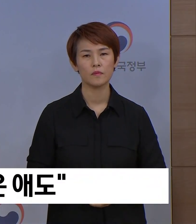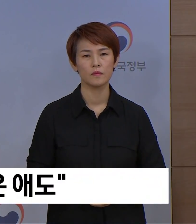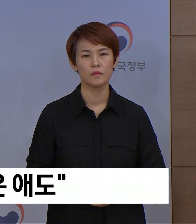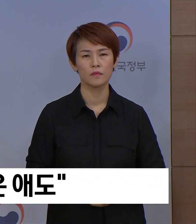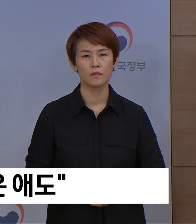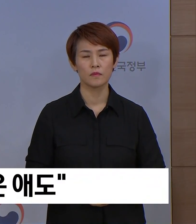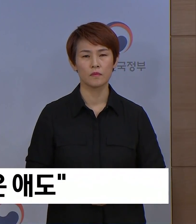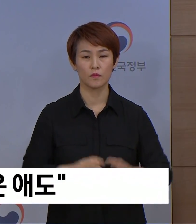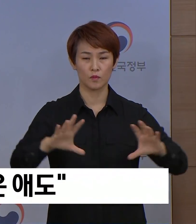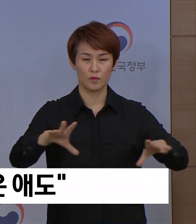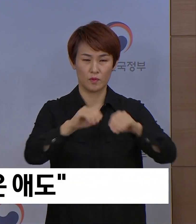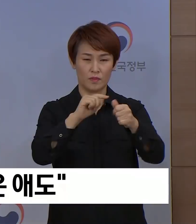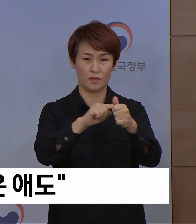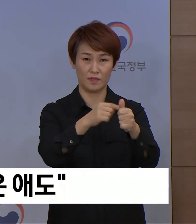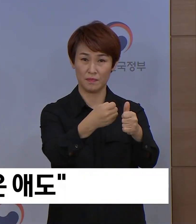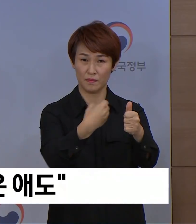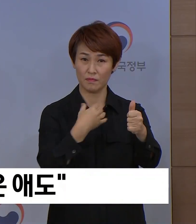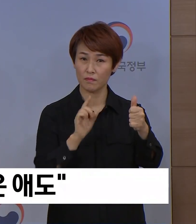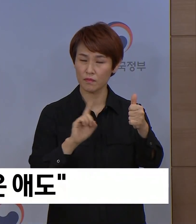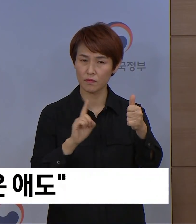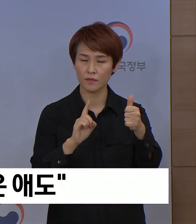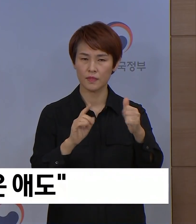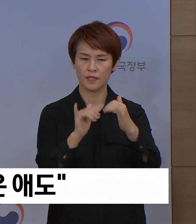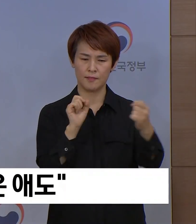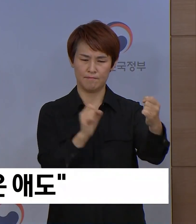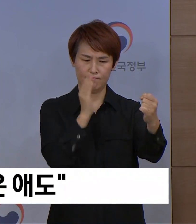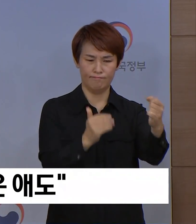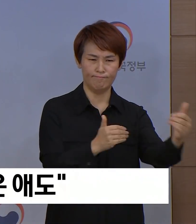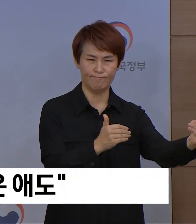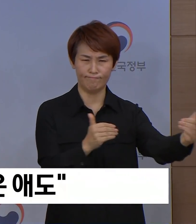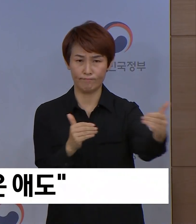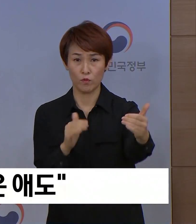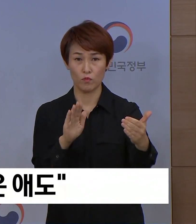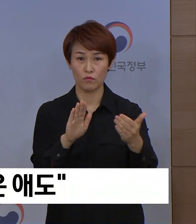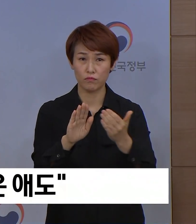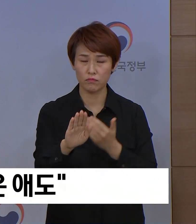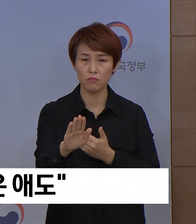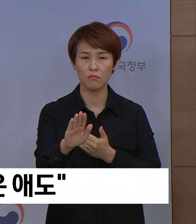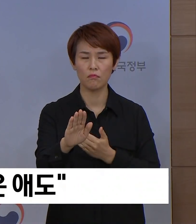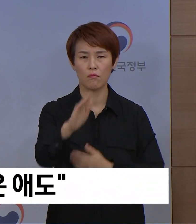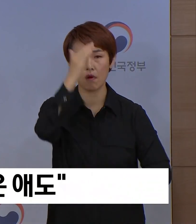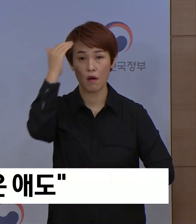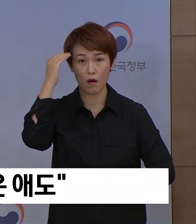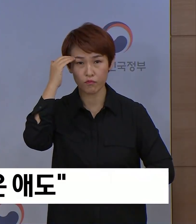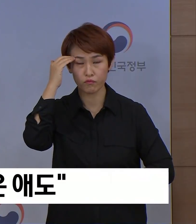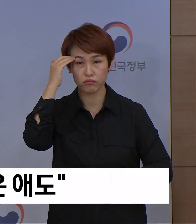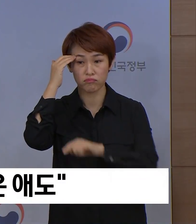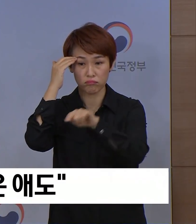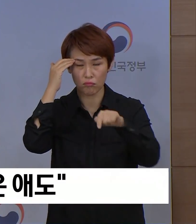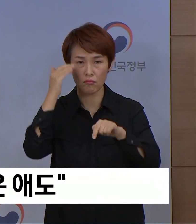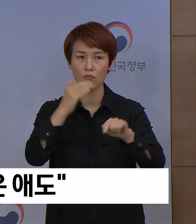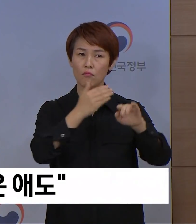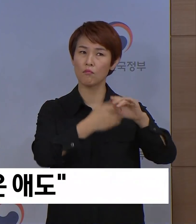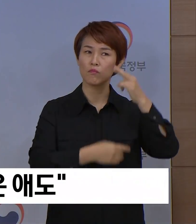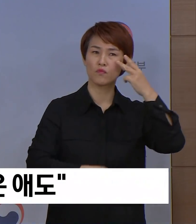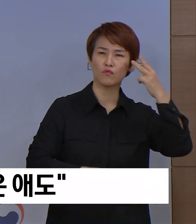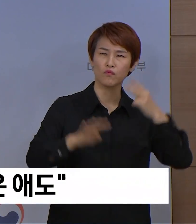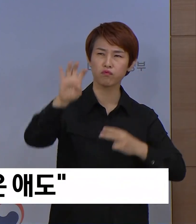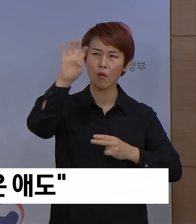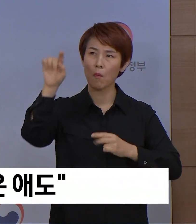정세균 총리께서는 사회적 거리두기 이후 우리나라가 미국, 유럽 등과 비교해서